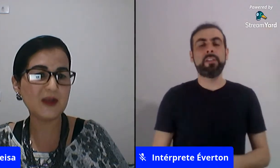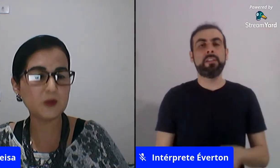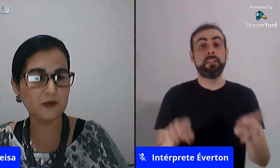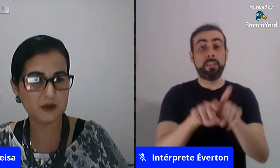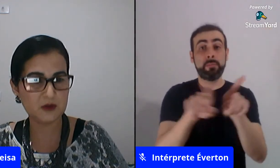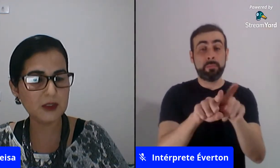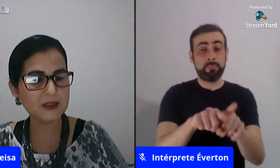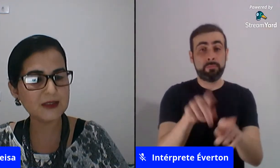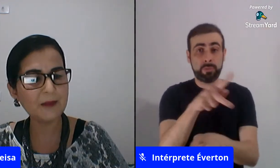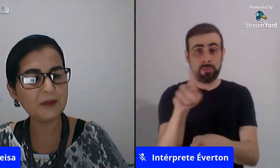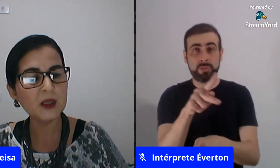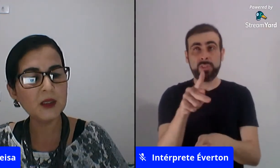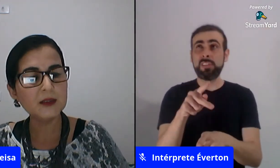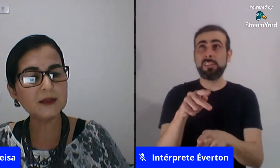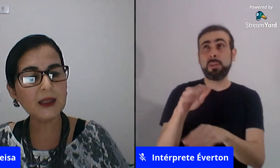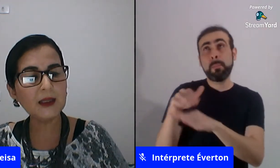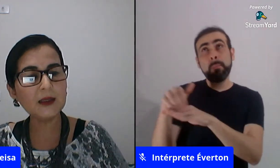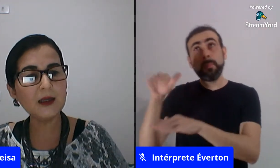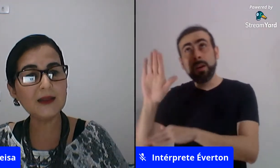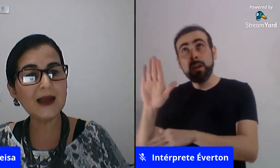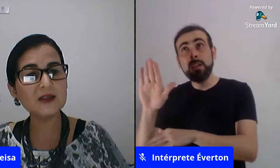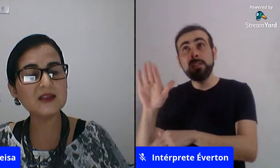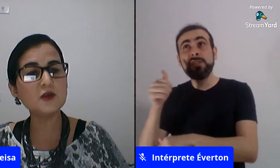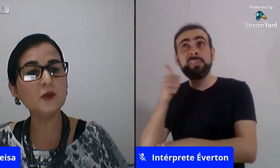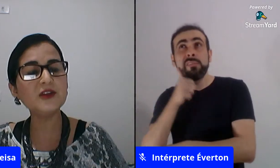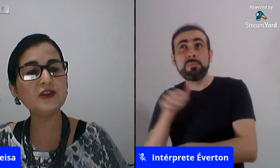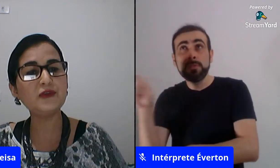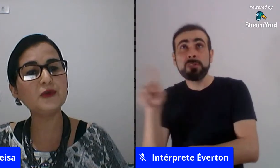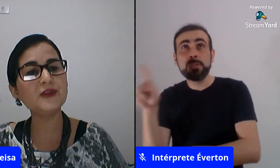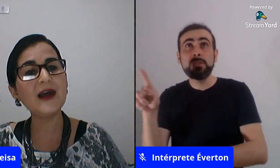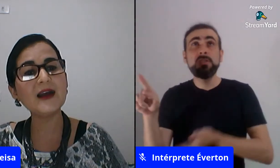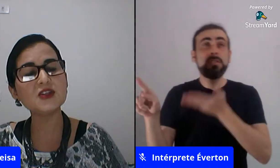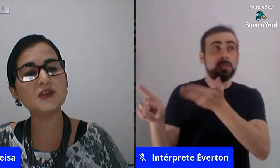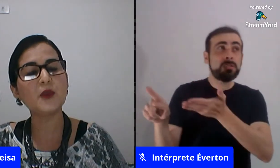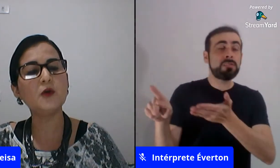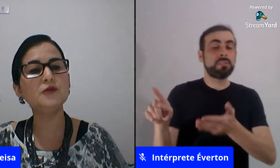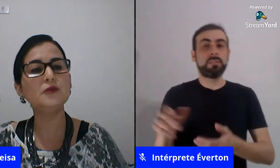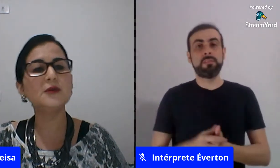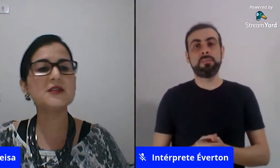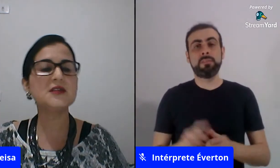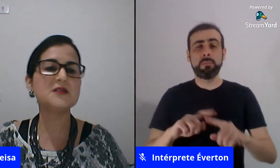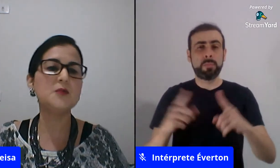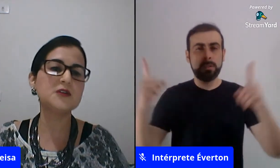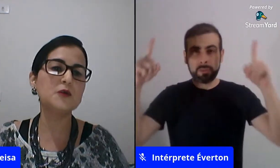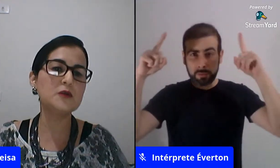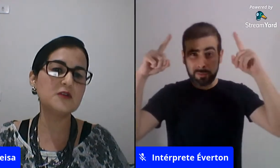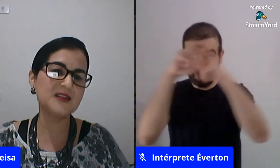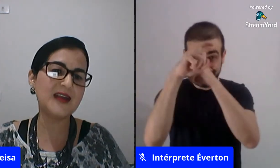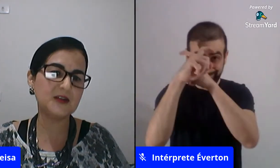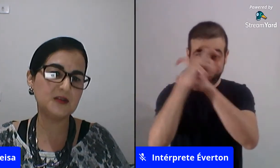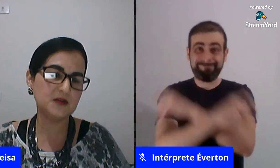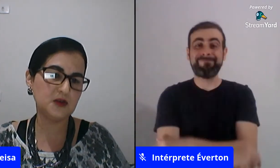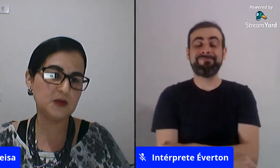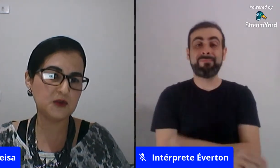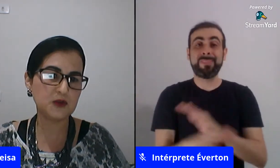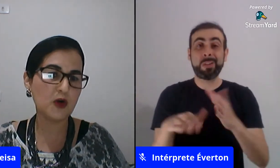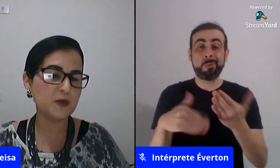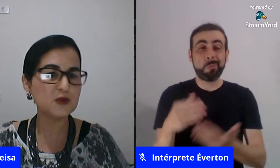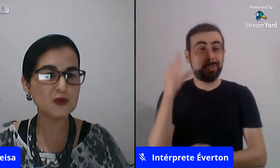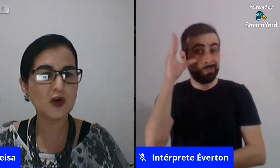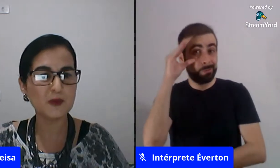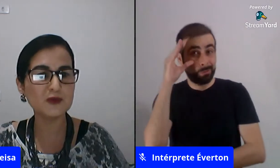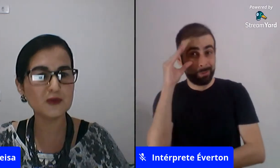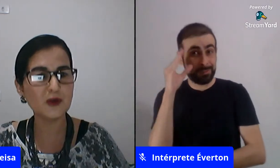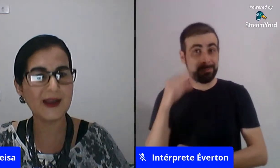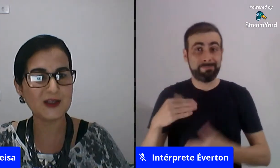professoras mais professoras né tem lidado às vezes com muita dificuldade quando as crianças mostram curiosidade sobre seus